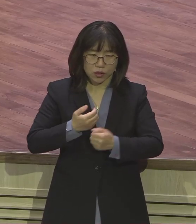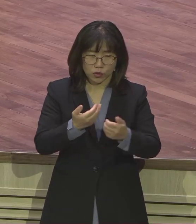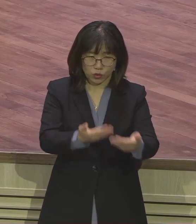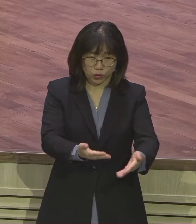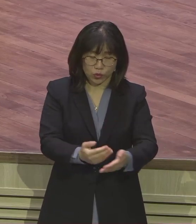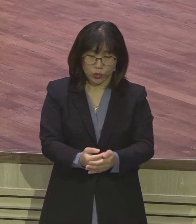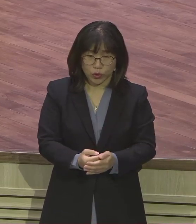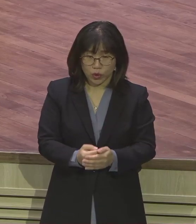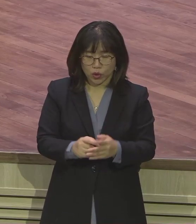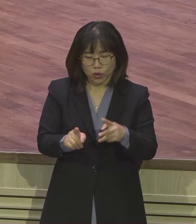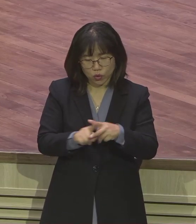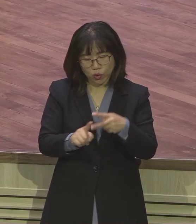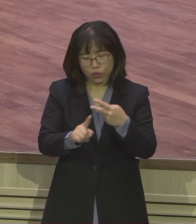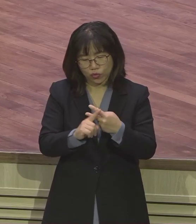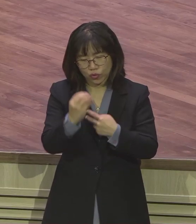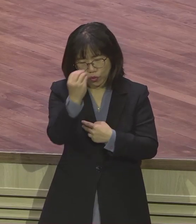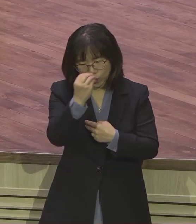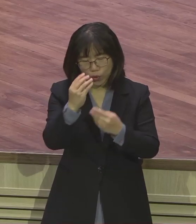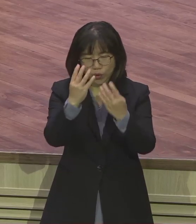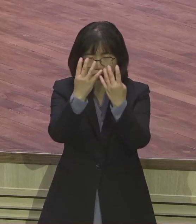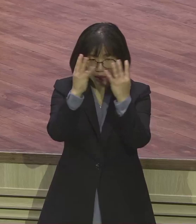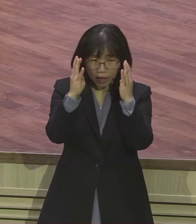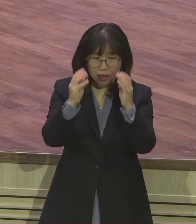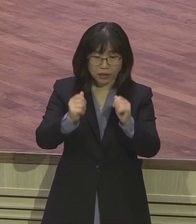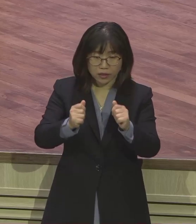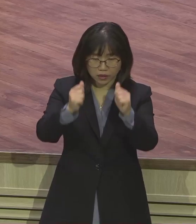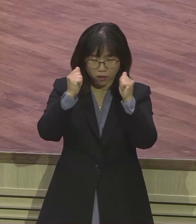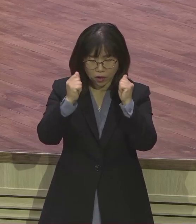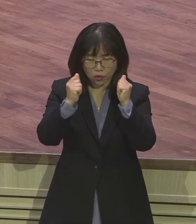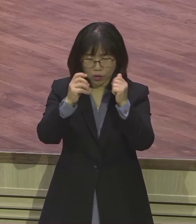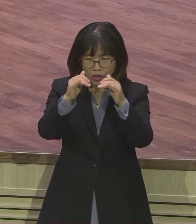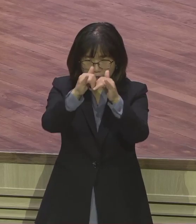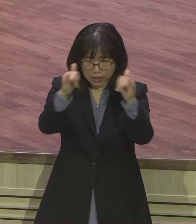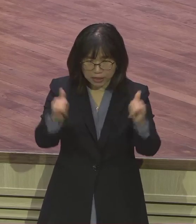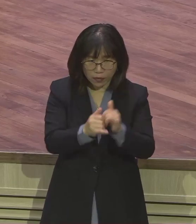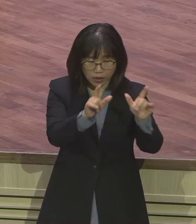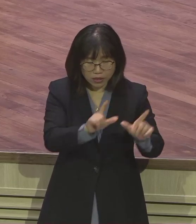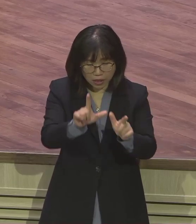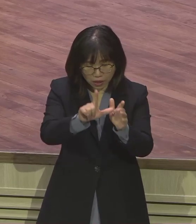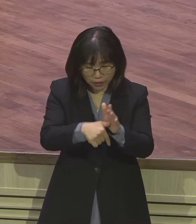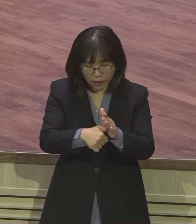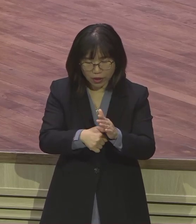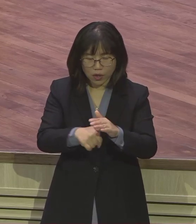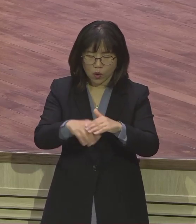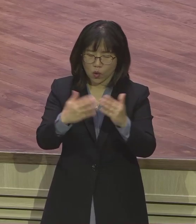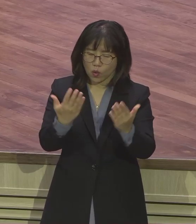대학가 상식 3장 문제 확 답조하고 여러 가지 문제 갈등이 올 때 어떻게 이겨나갈까요? 못 이겨나갑니다.